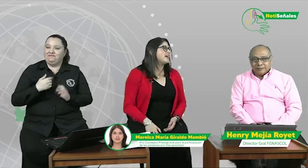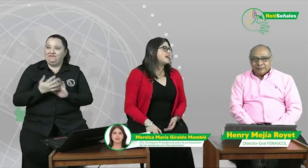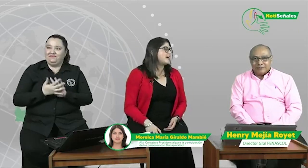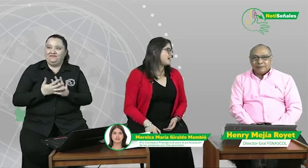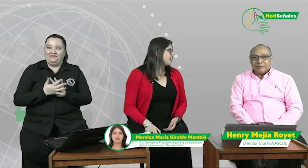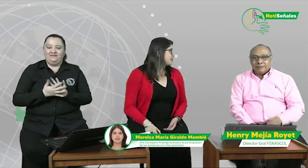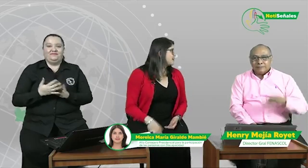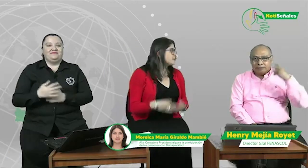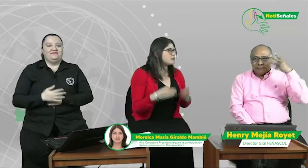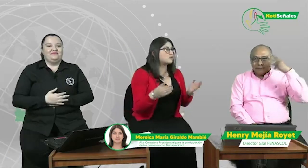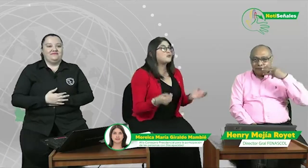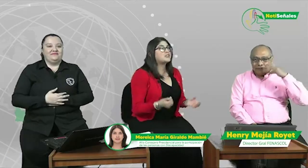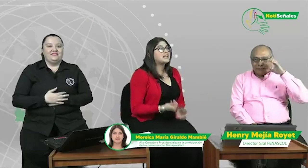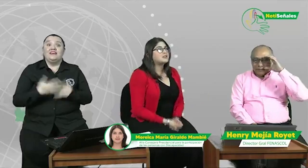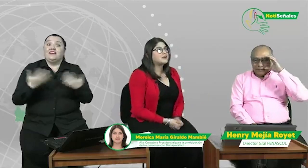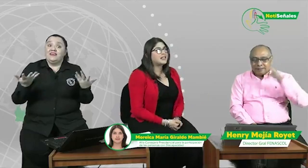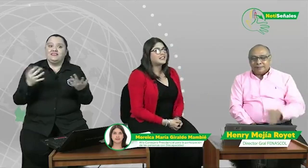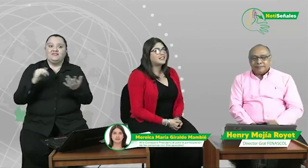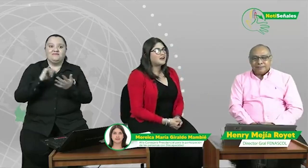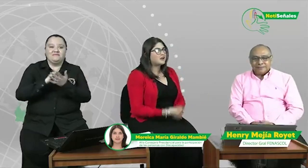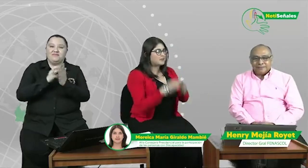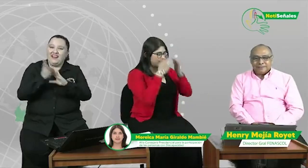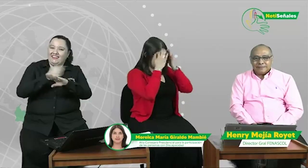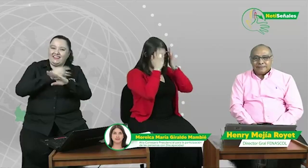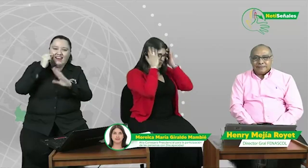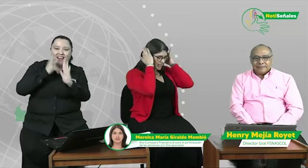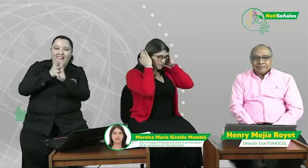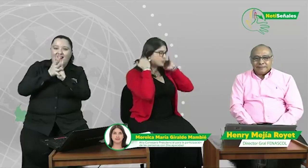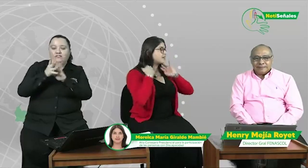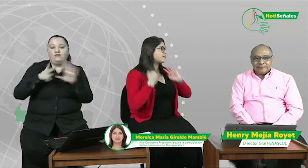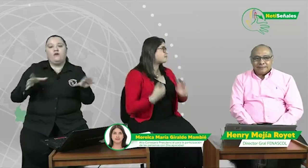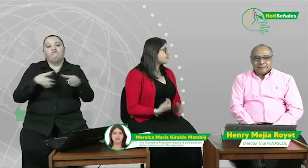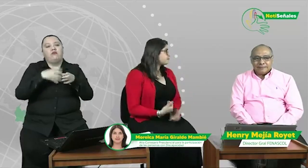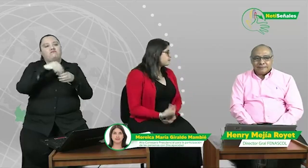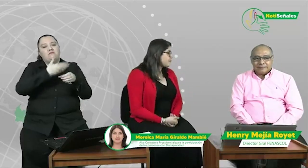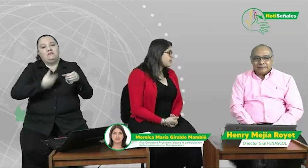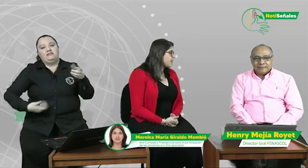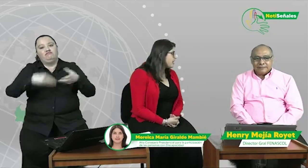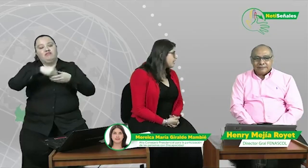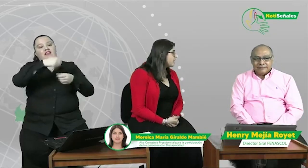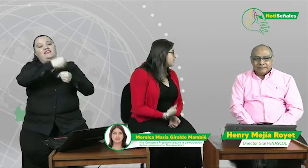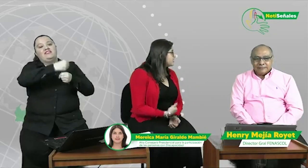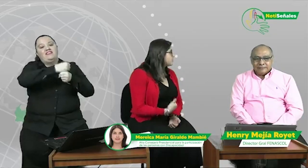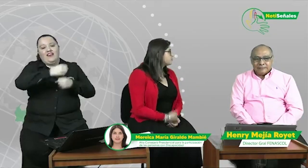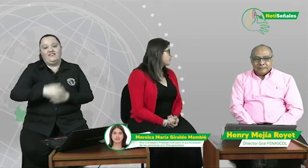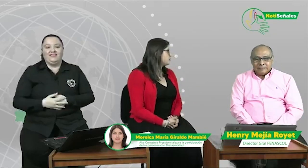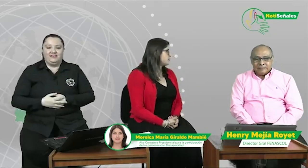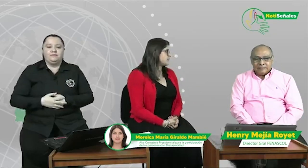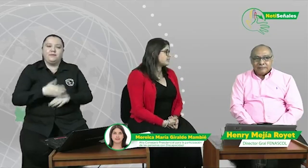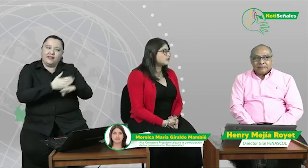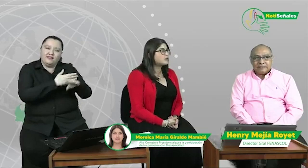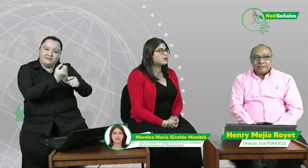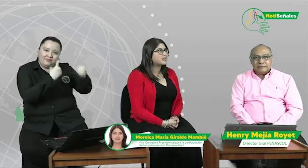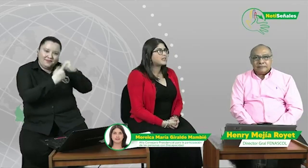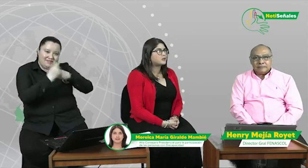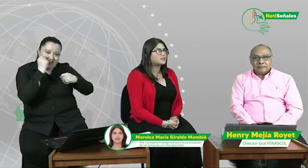Y bueno, como ya les dijo Henry, trabajo en la presidencia de la República. Henry, frente a tus preguntas, yo creo que aquí hay cosas